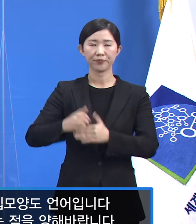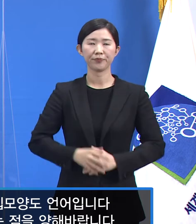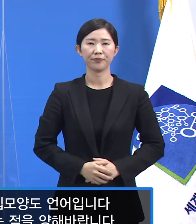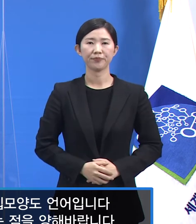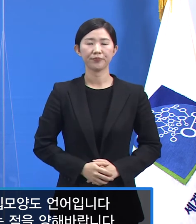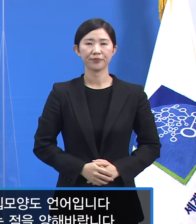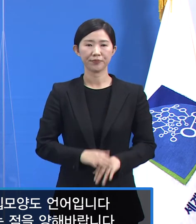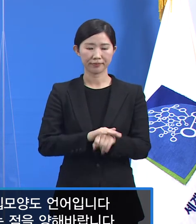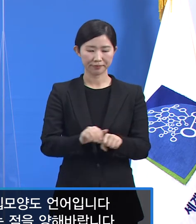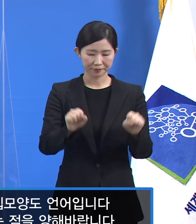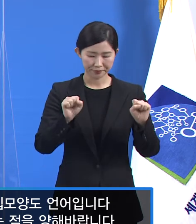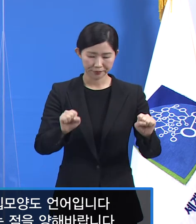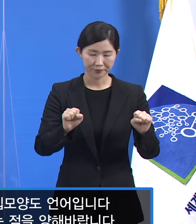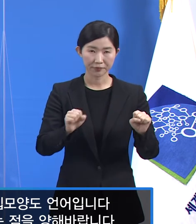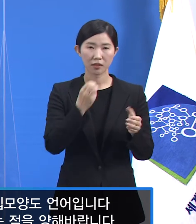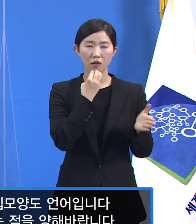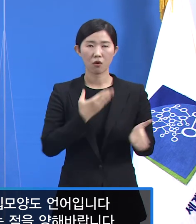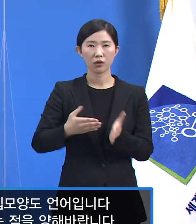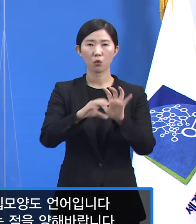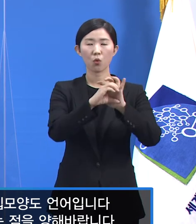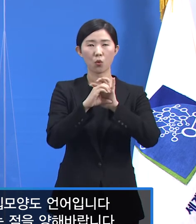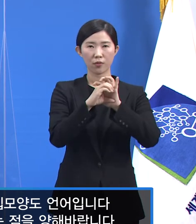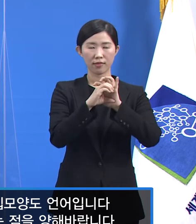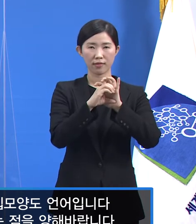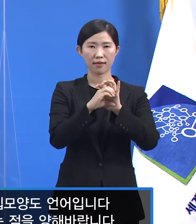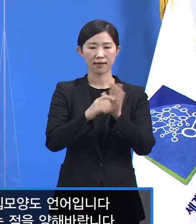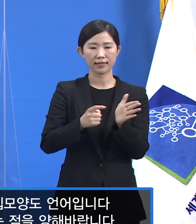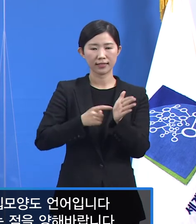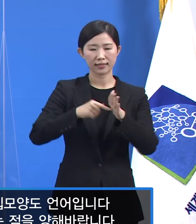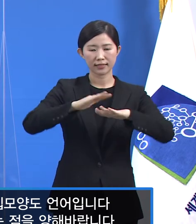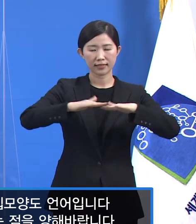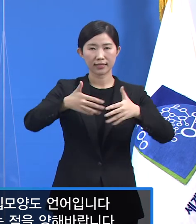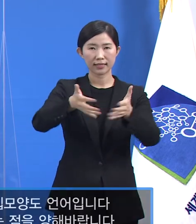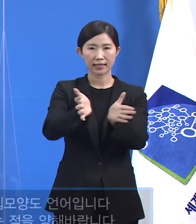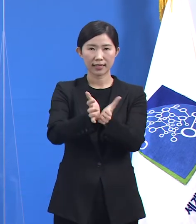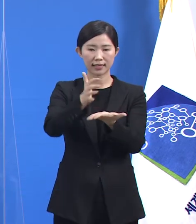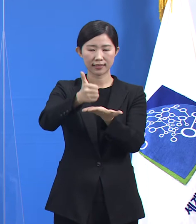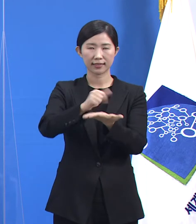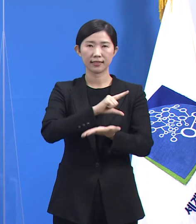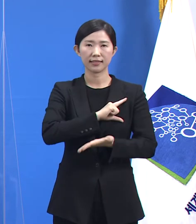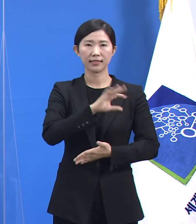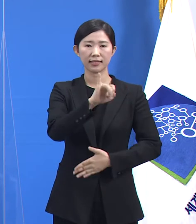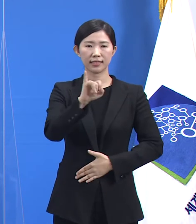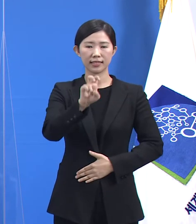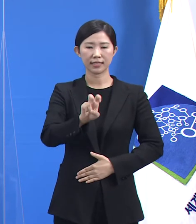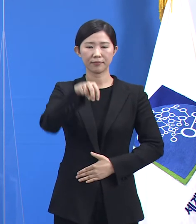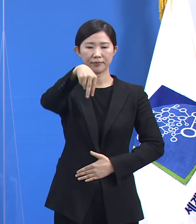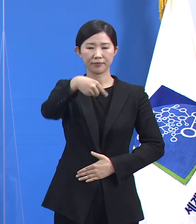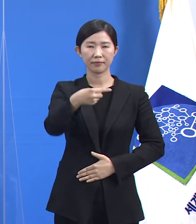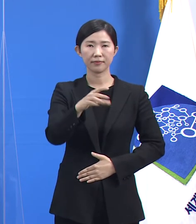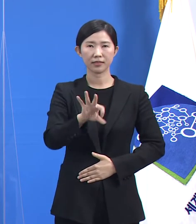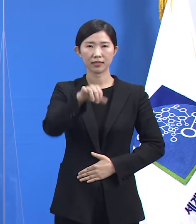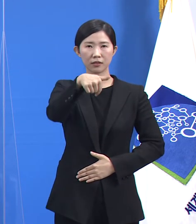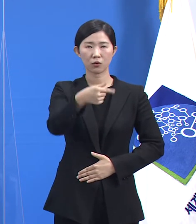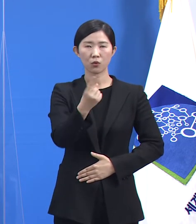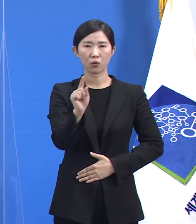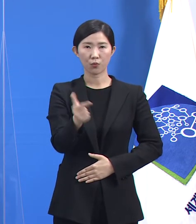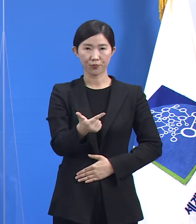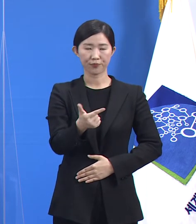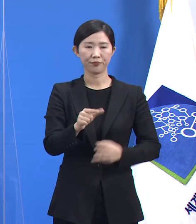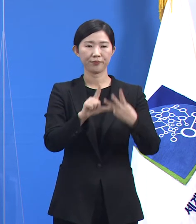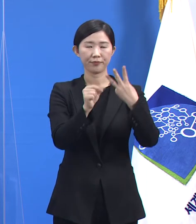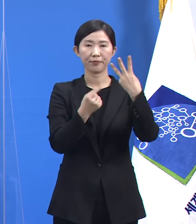네 안녕하십니까. 경기도 코로나19 긴급대응단의 임순관입니다. 3월 11일 목요일